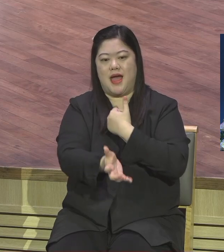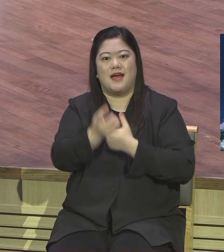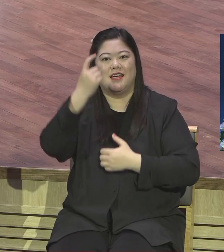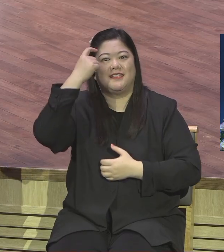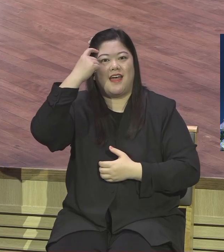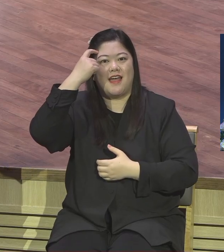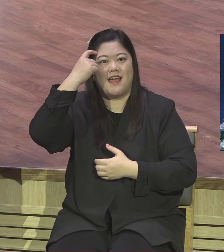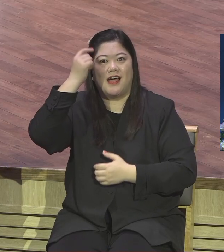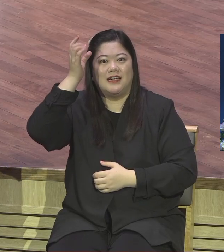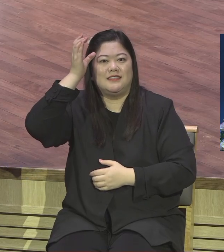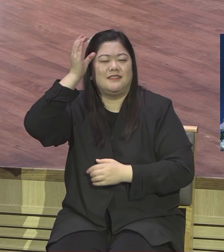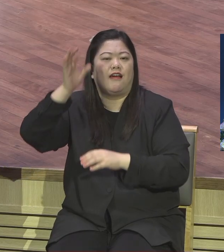메시야